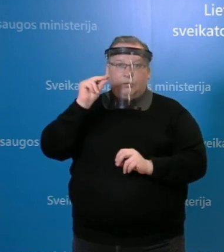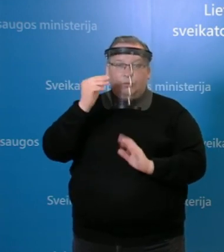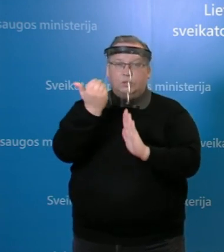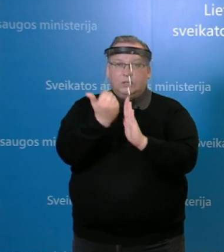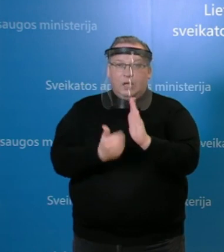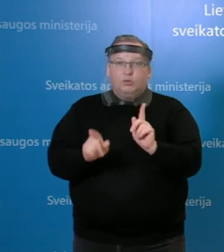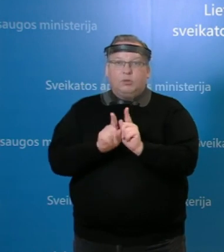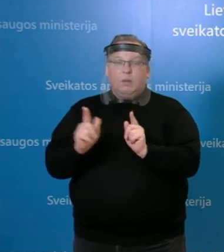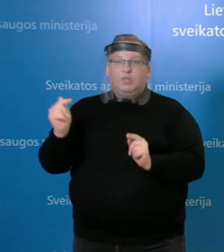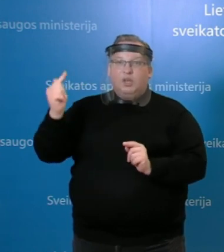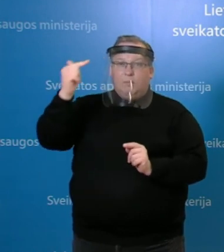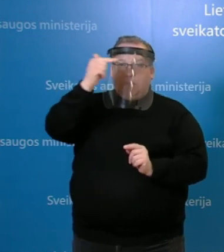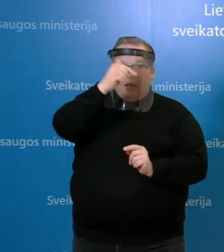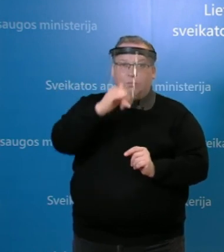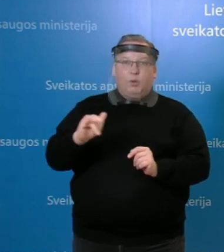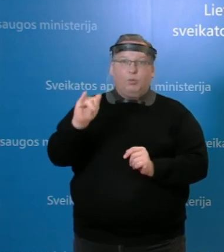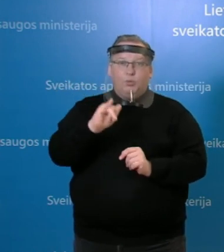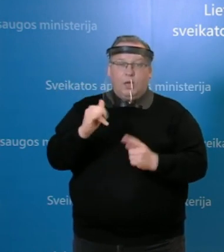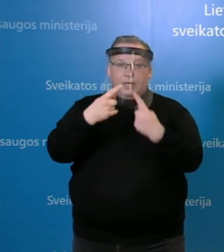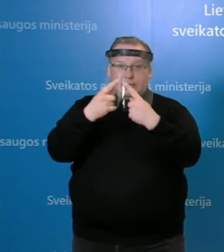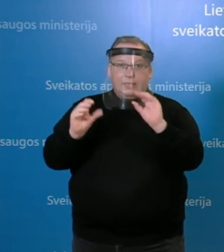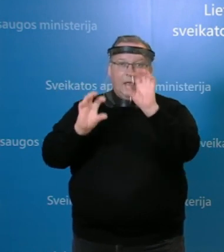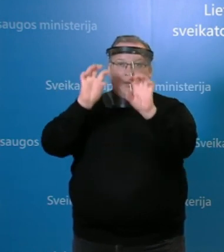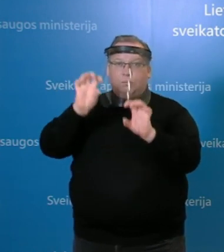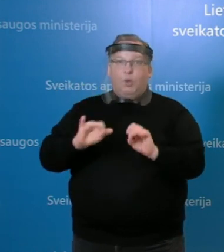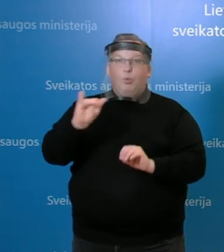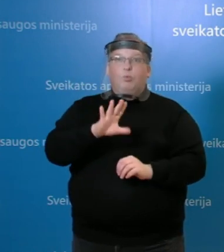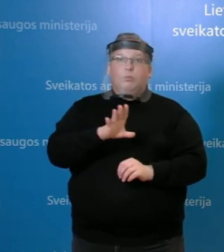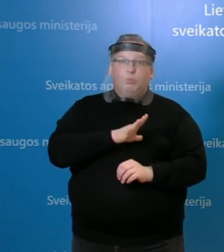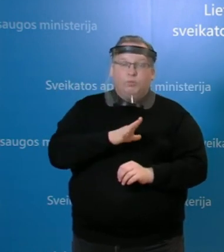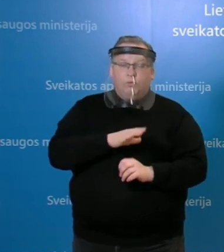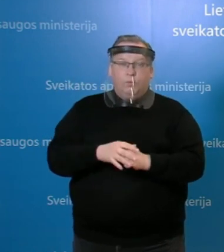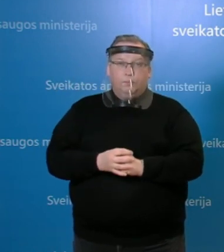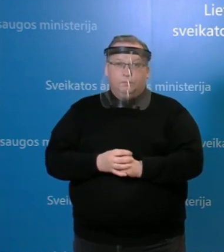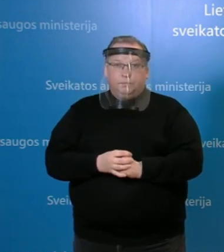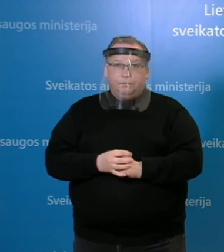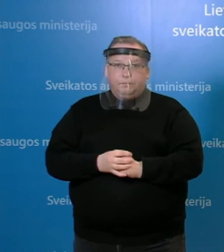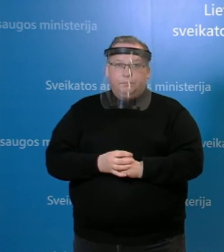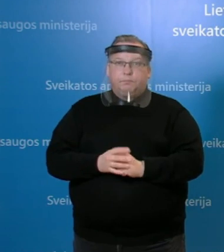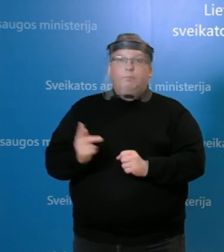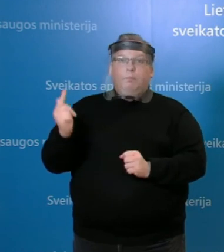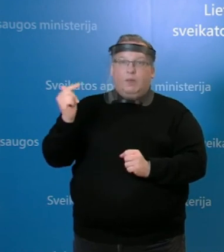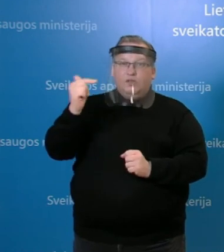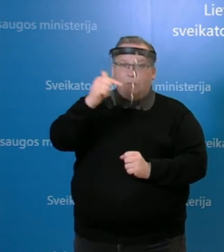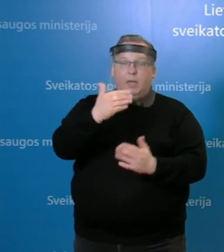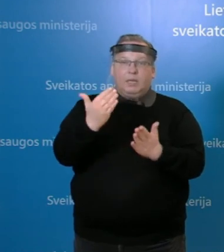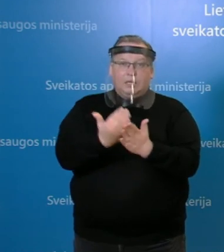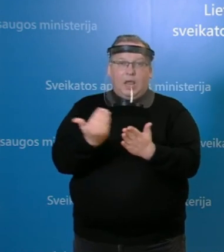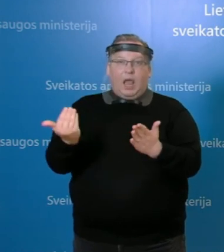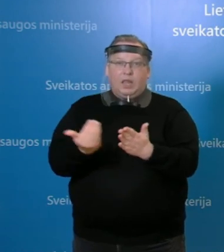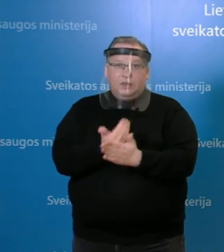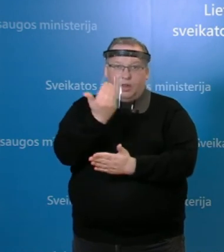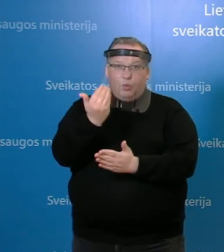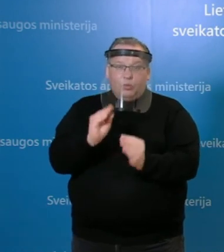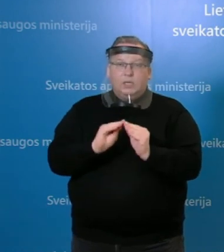pat žemėlapis, kuriuose planavote skelbti viską, kur, kas buvo ir kada? Tai žemėlapis yra atnaujinamas tais